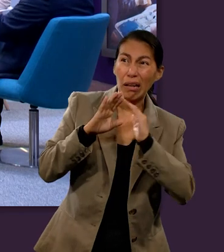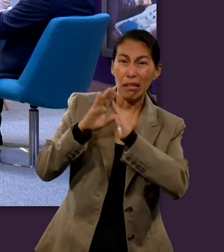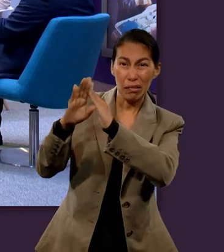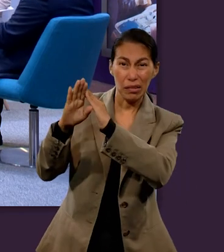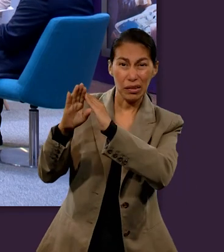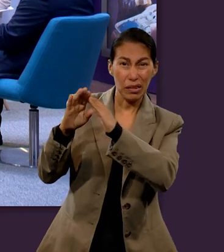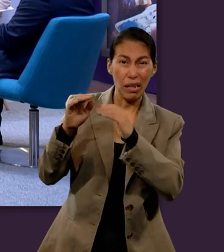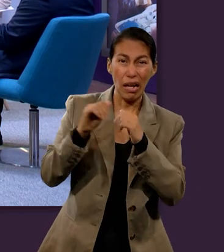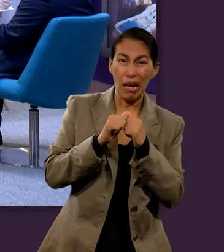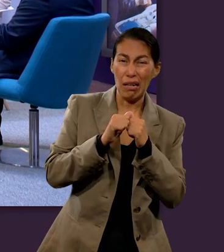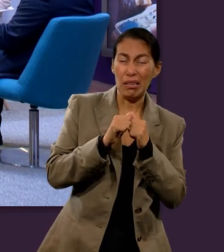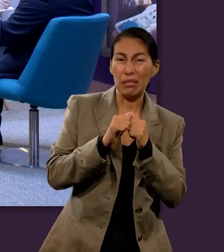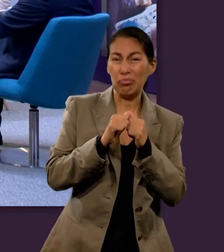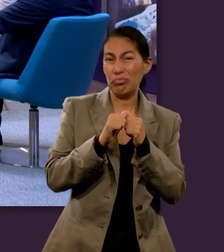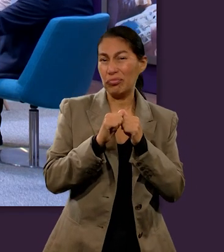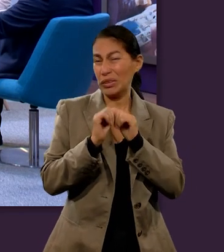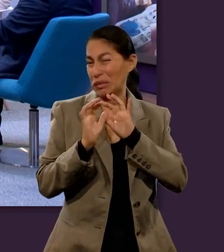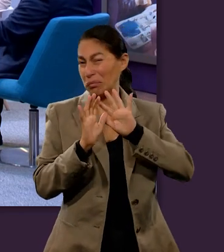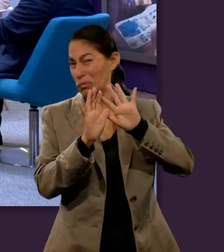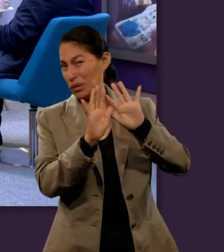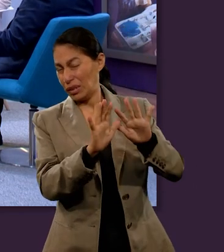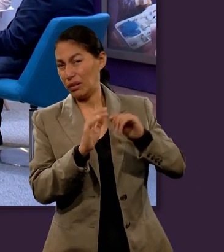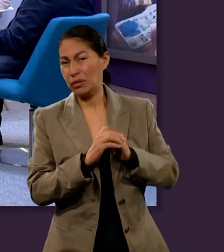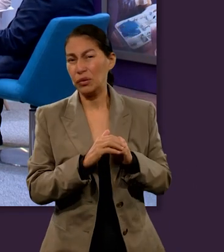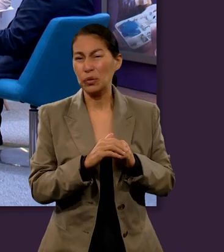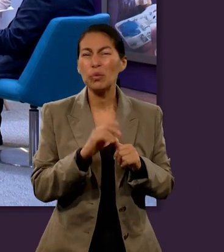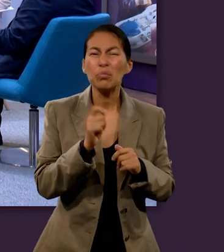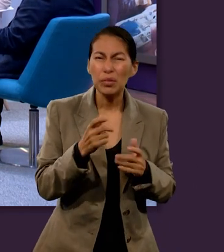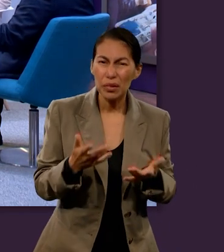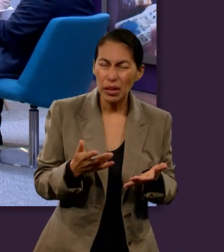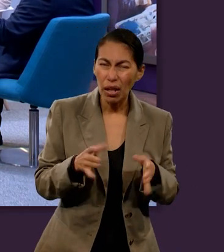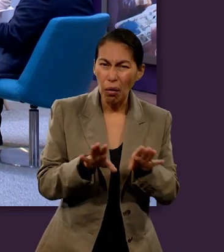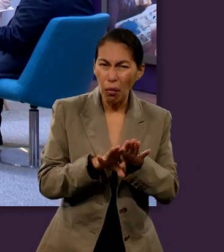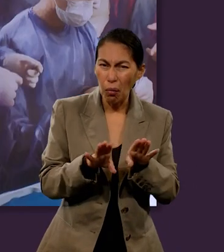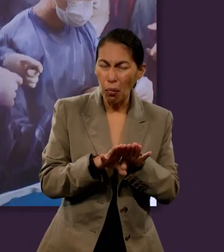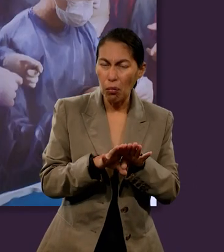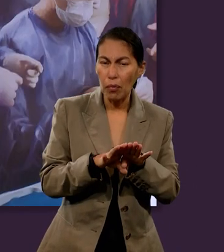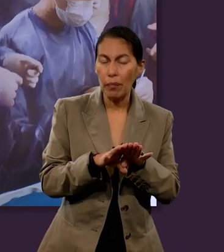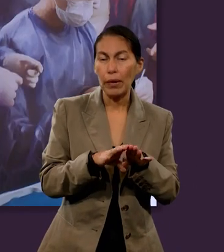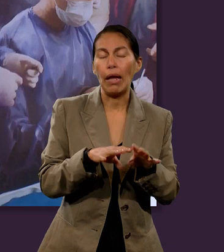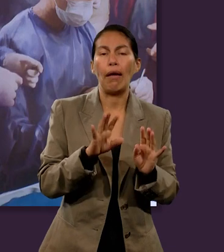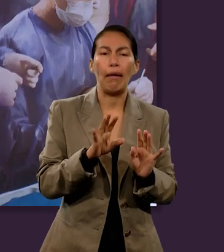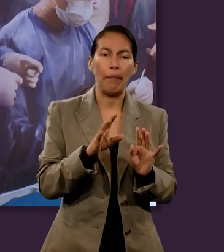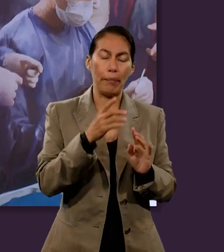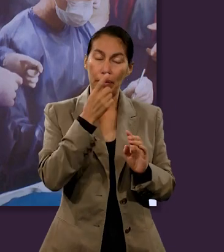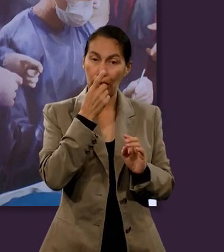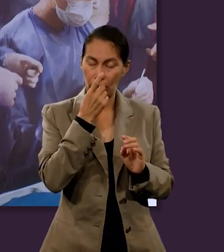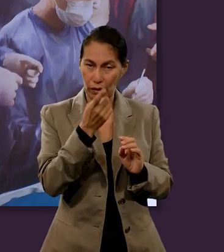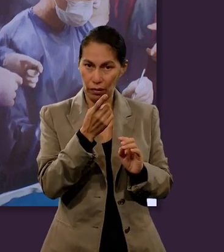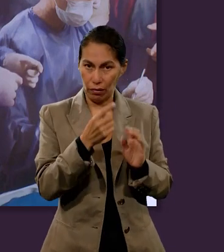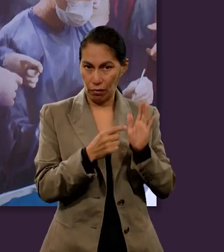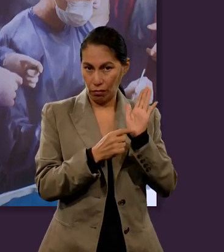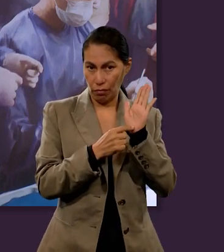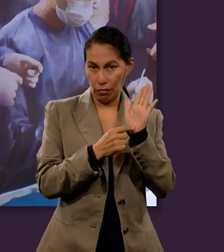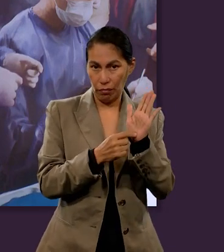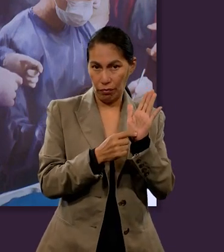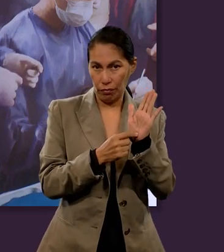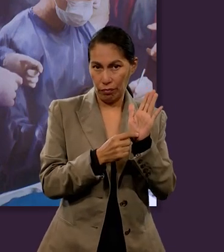de que no debemos de hacer a pecar unos de esos pequeños, quiere decir, Él usa una ilustración, igual como